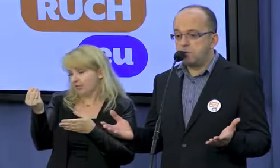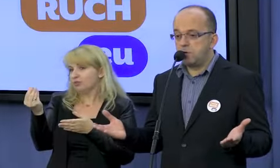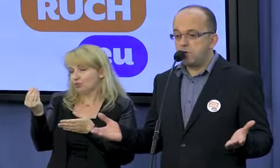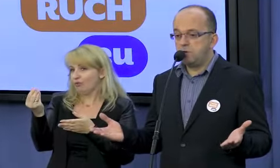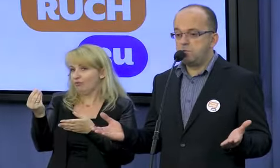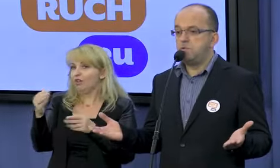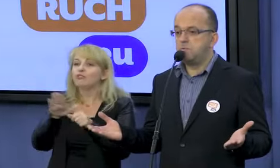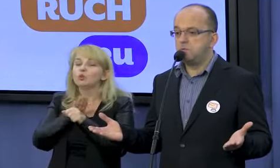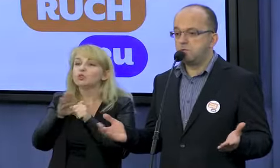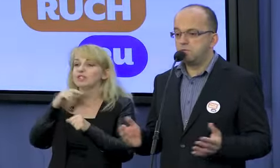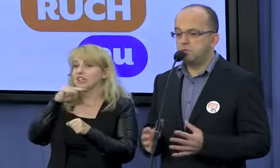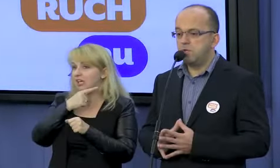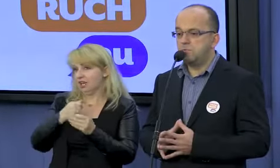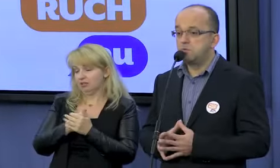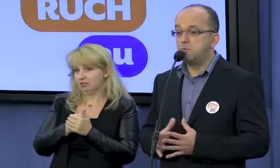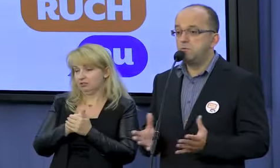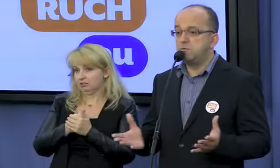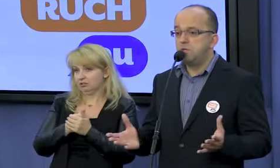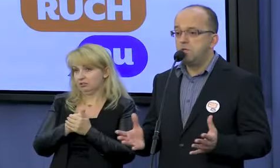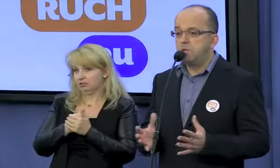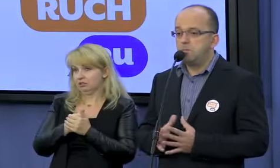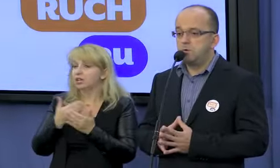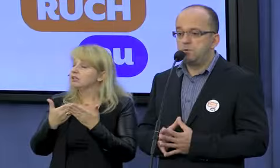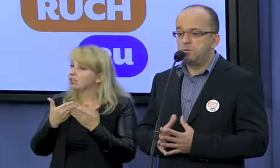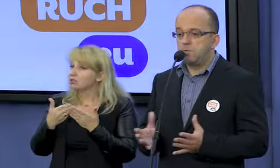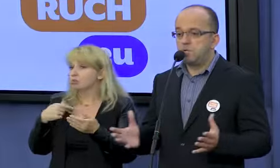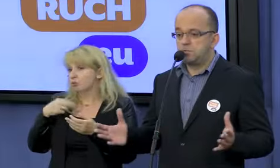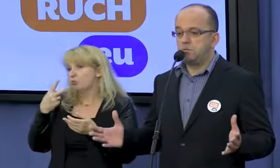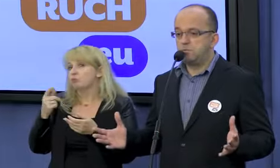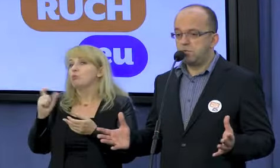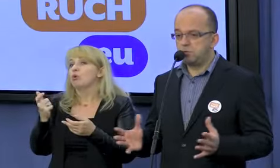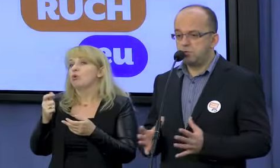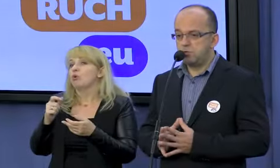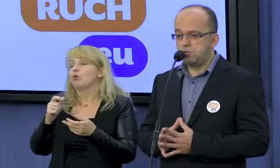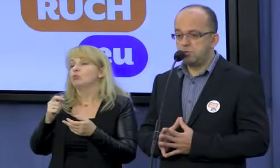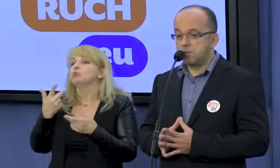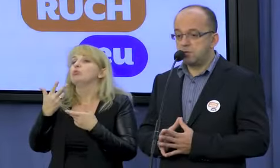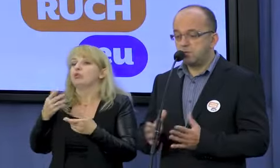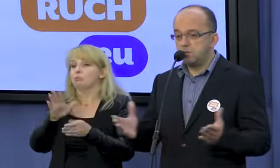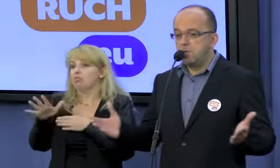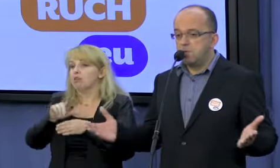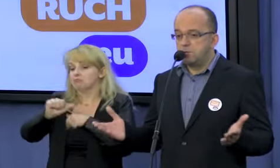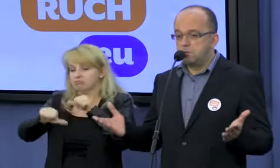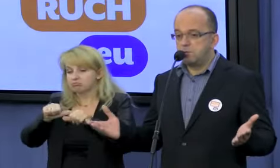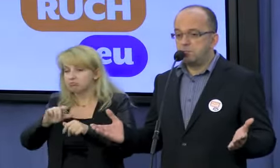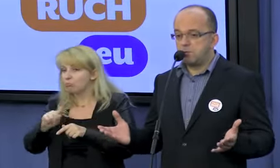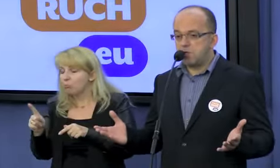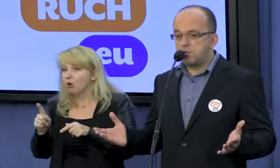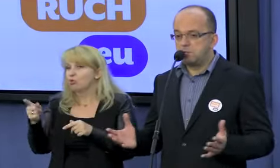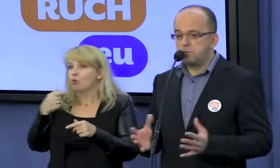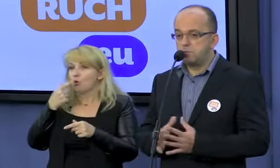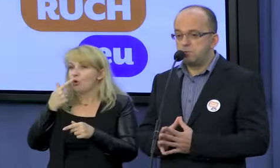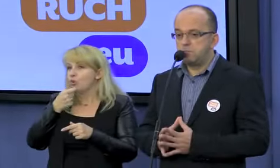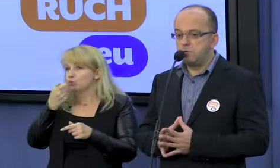oczywiście, bo o jakimś innym zadośćuczynieniu możemy mówić po piętnastu, czy dwudziestu, czy trzydziestu latach. Słowo